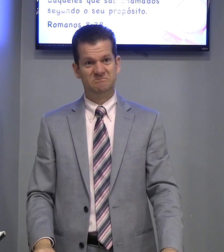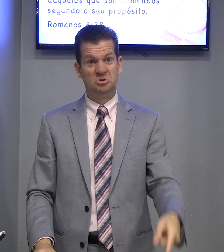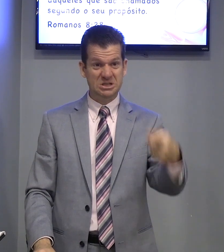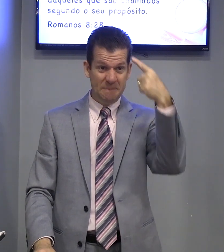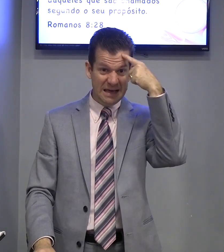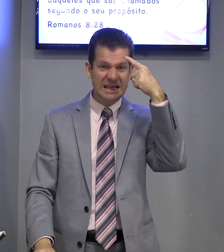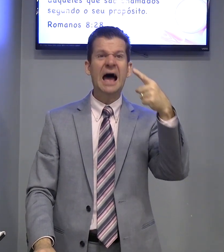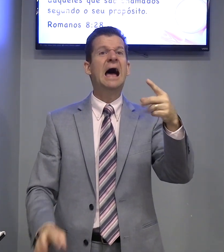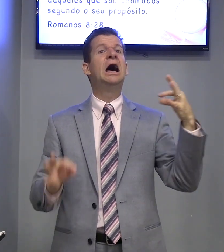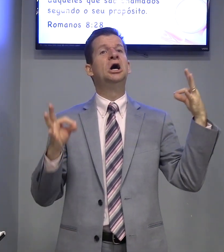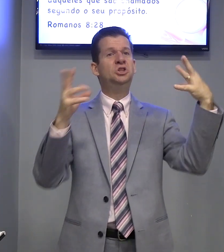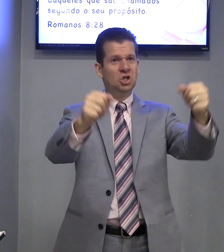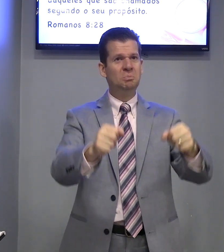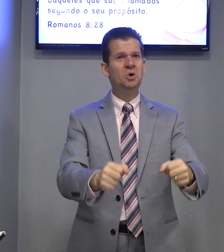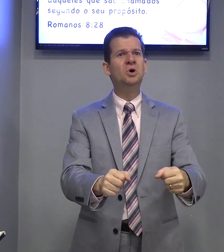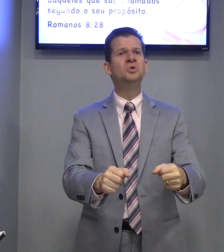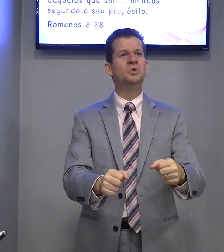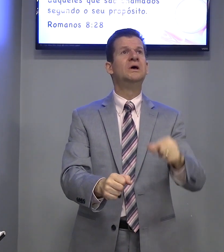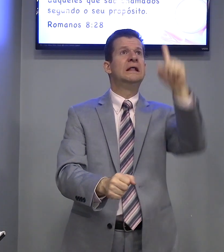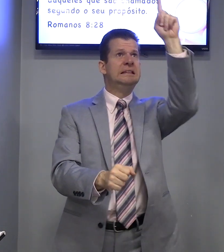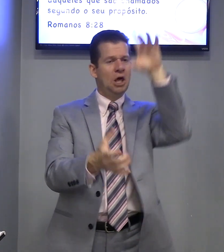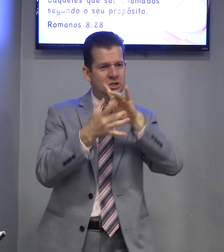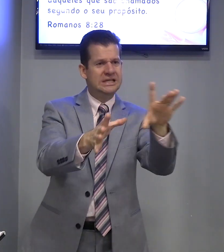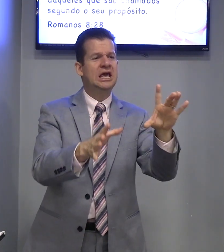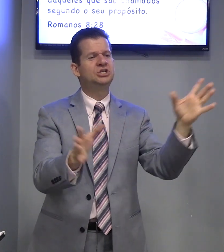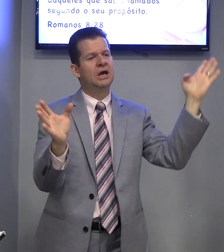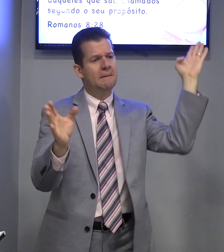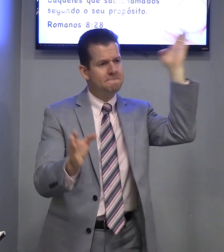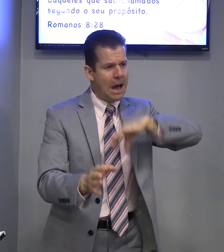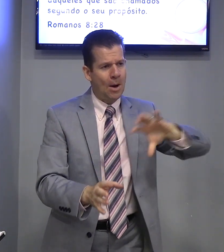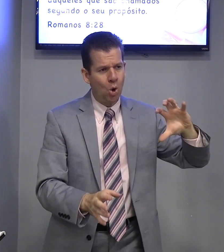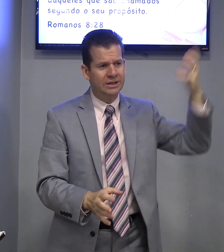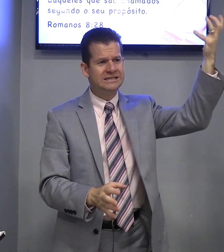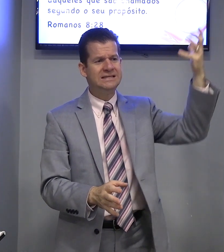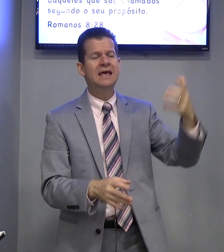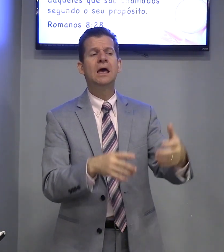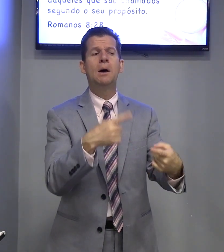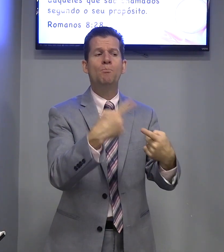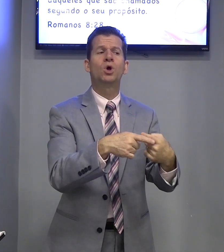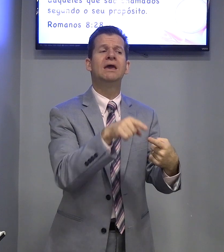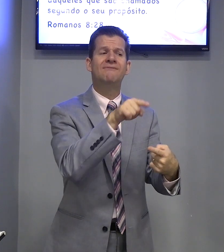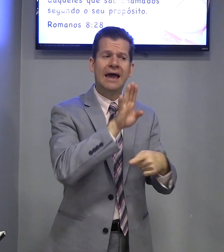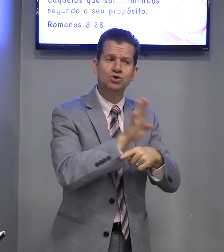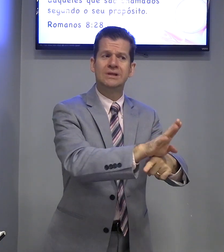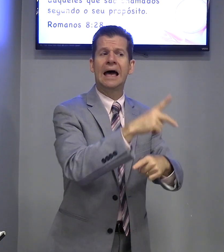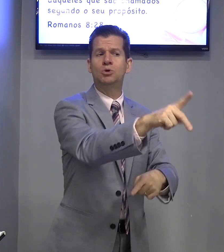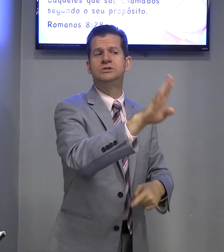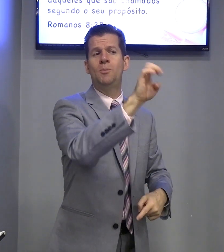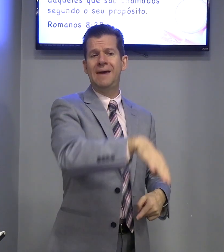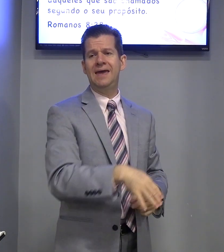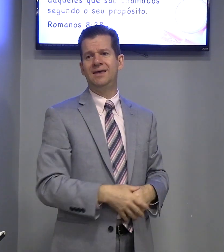Você pensa. Ah, todo mundo. Deus deixa mal acontecer. Porque vai ajudar o seu bem.